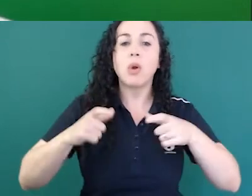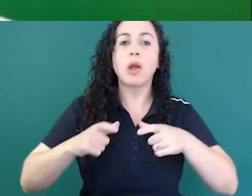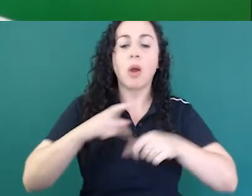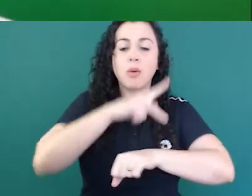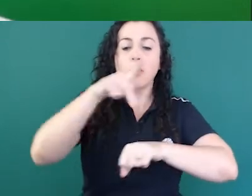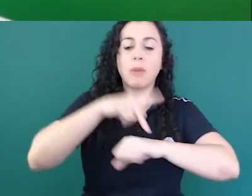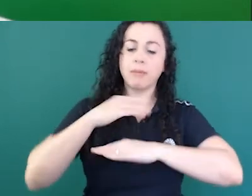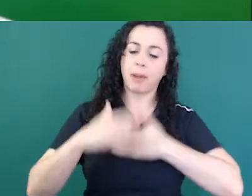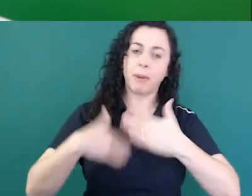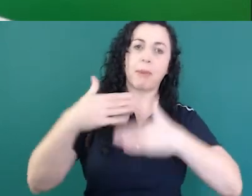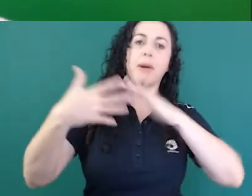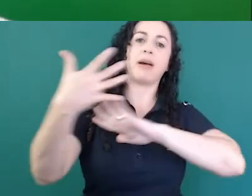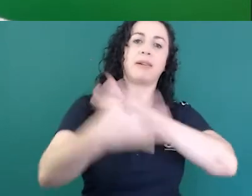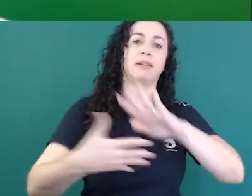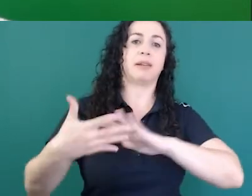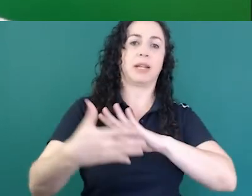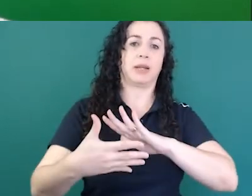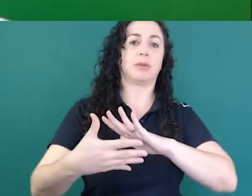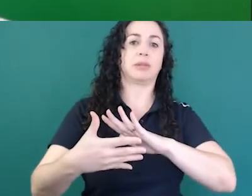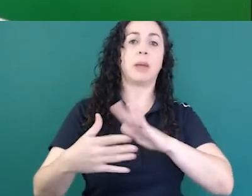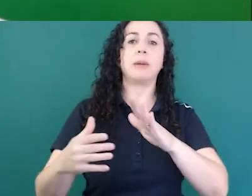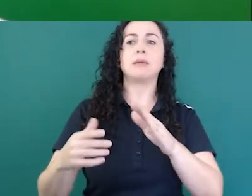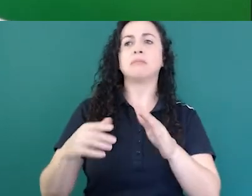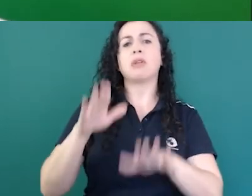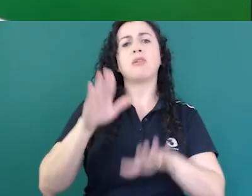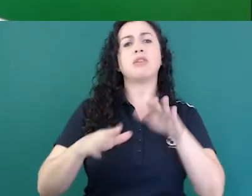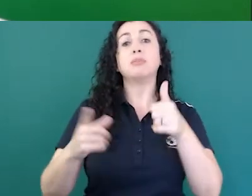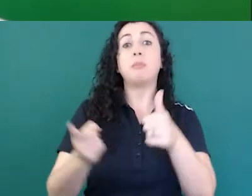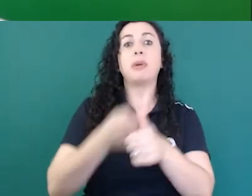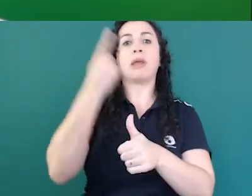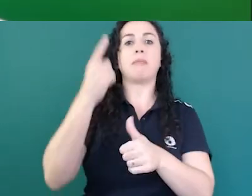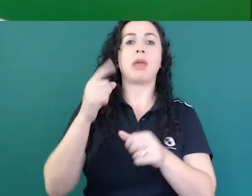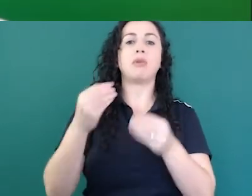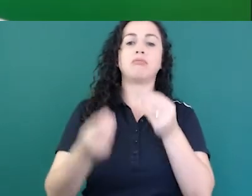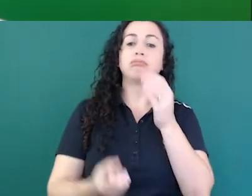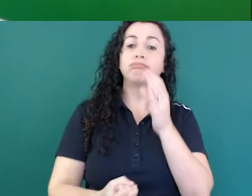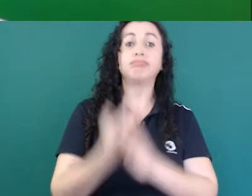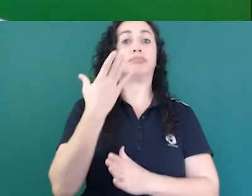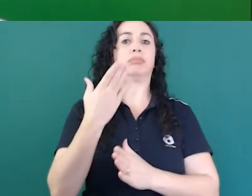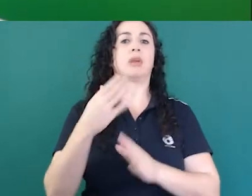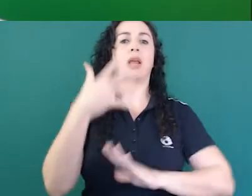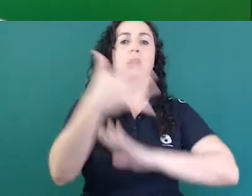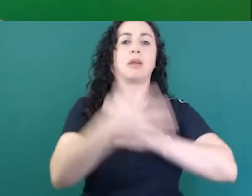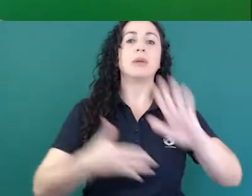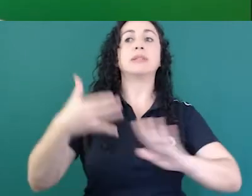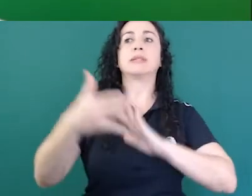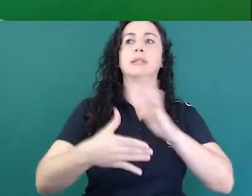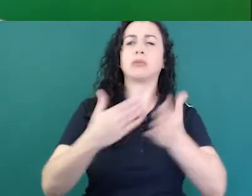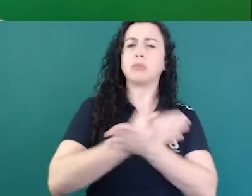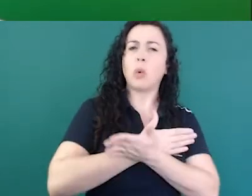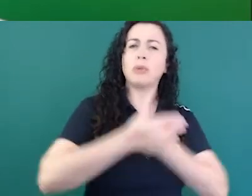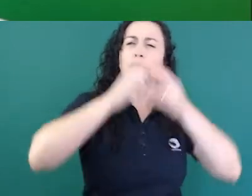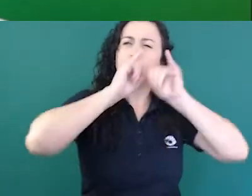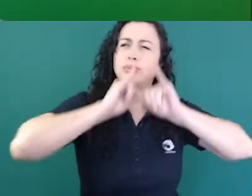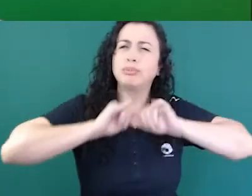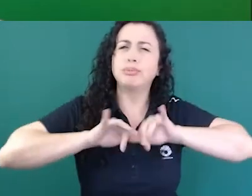O primeiro país, uma grande referência para a língua de sinais enquanto formalização dos línguas de sinais é a França, a nossa língua